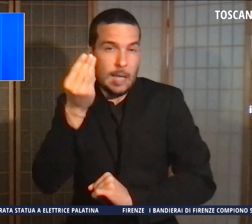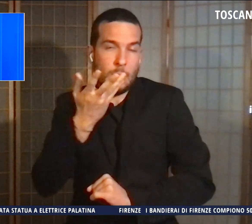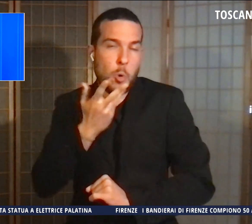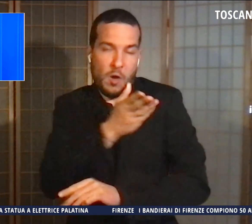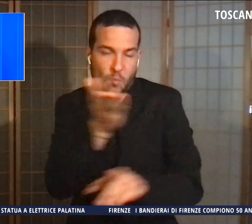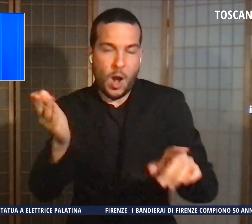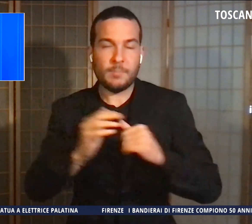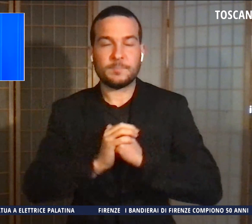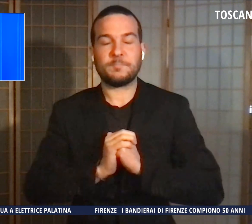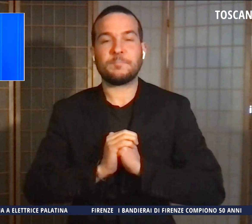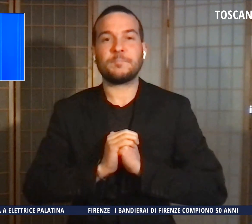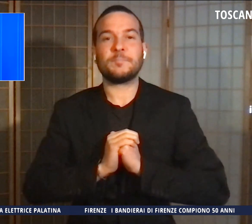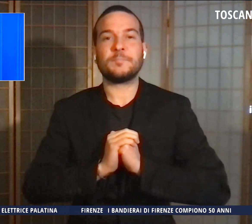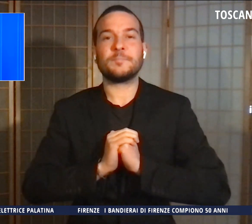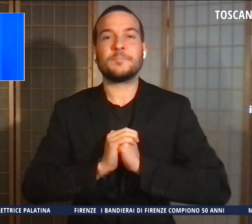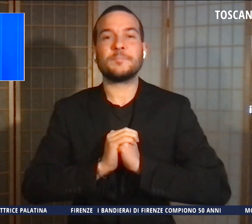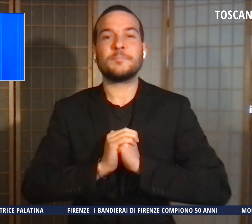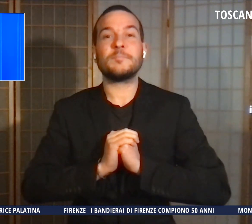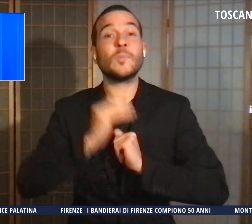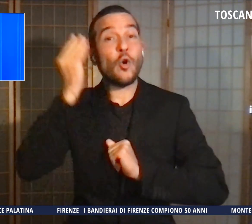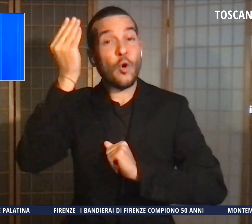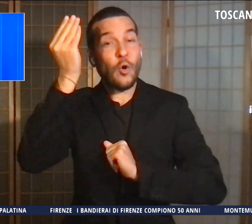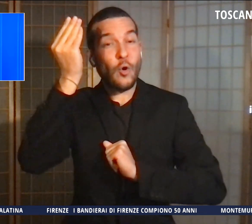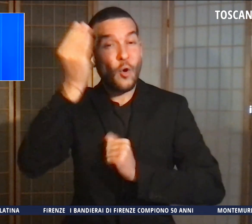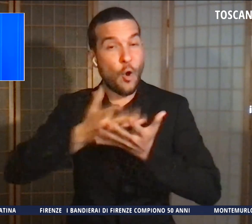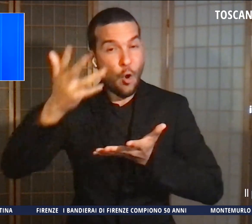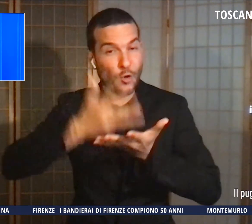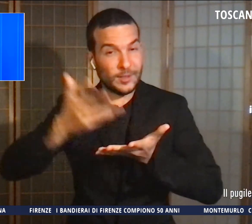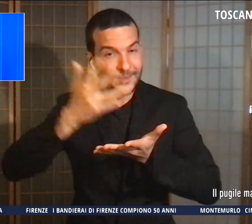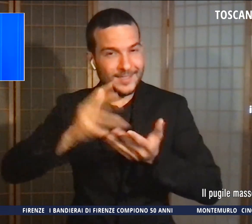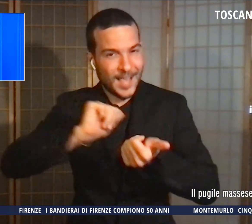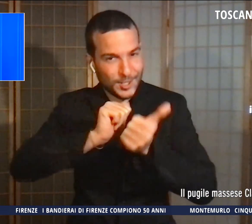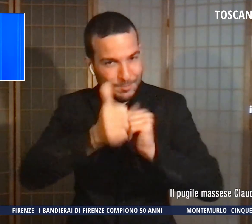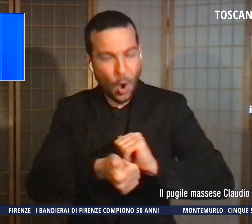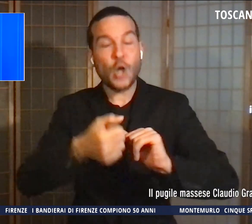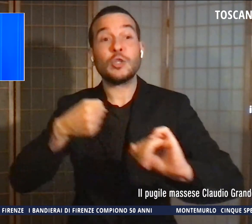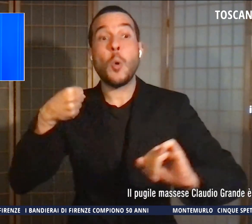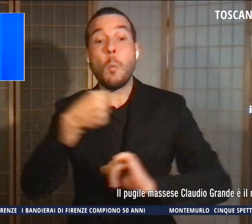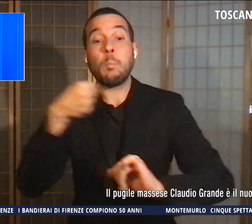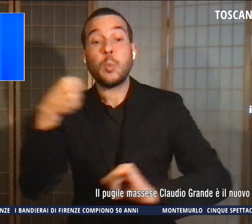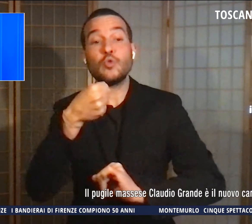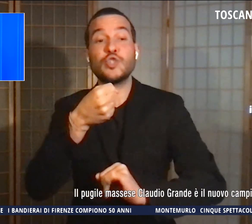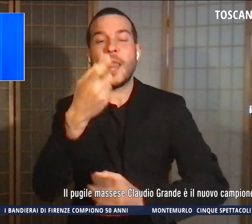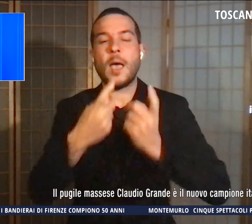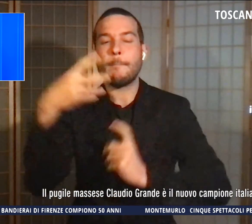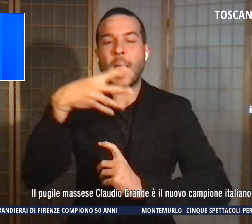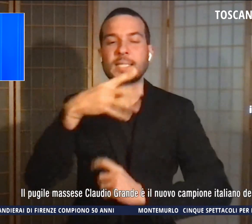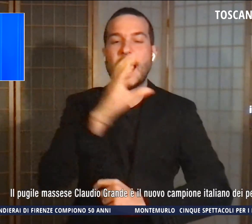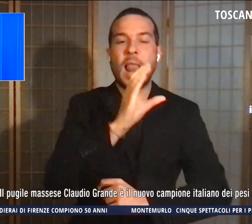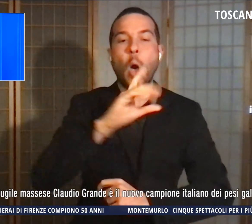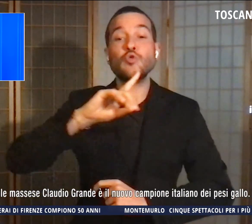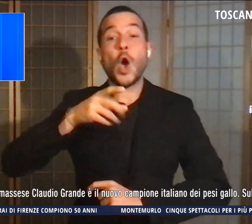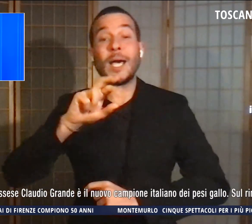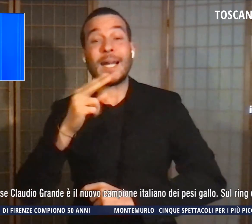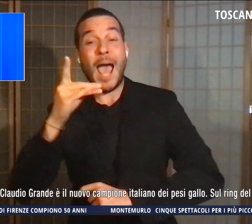Una notizia di sport. Il pugile massese Claudio Grande è il nuovo